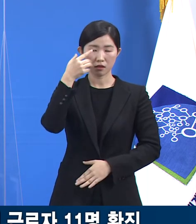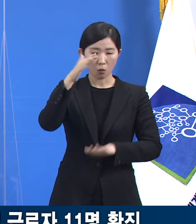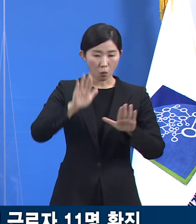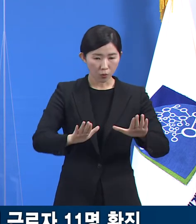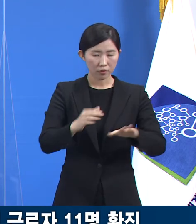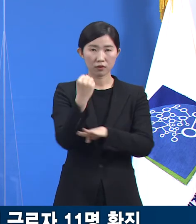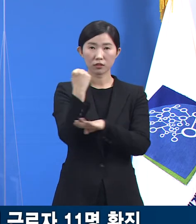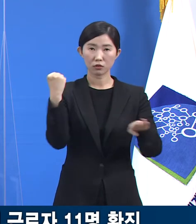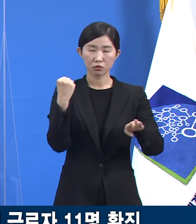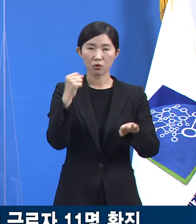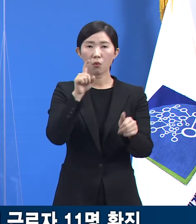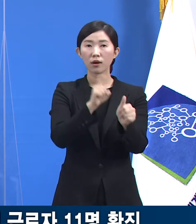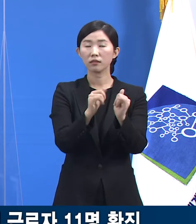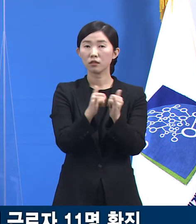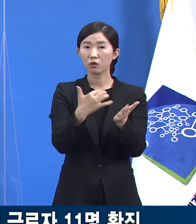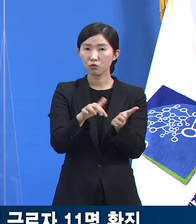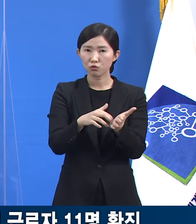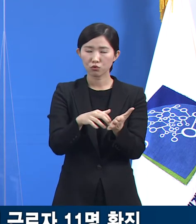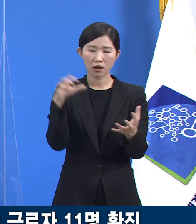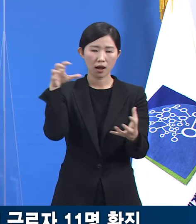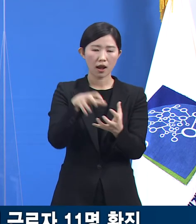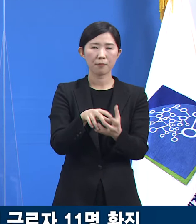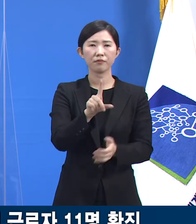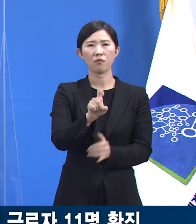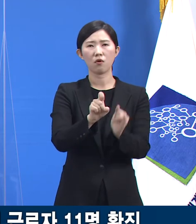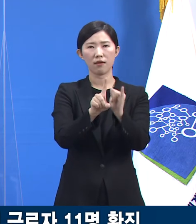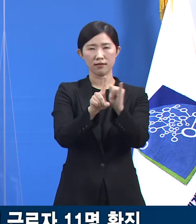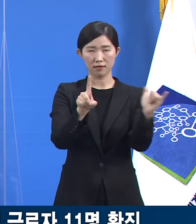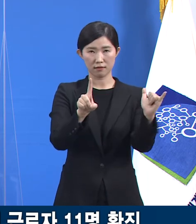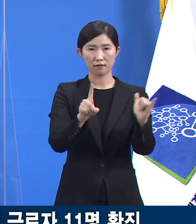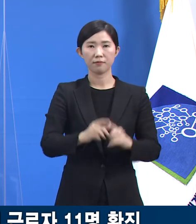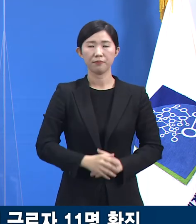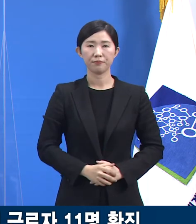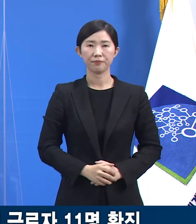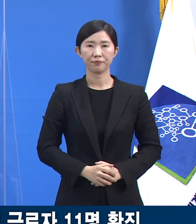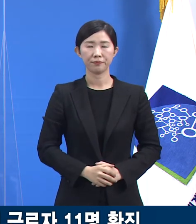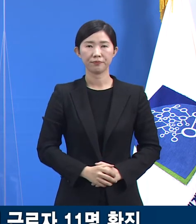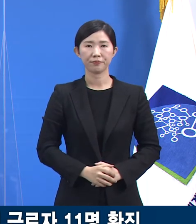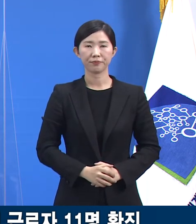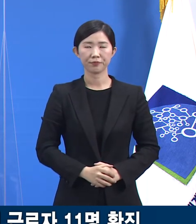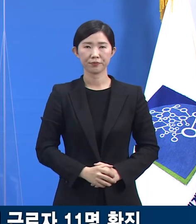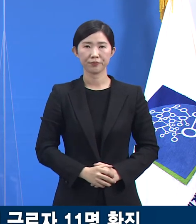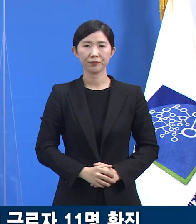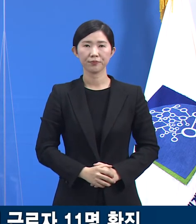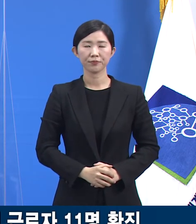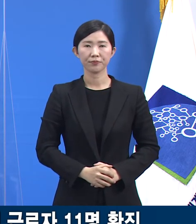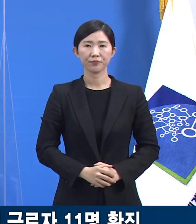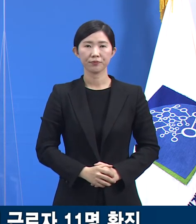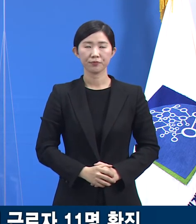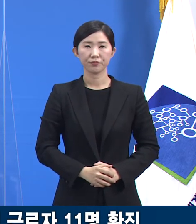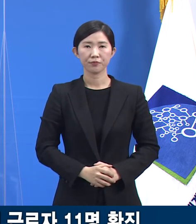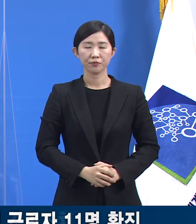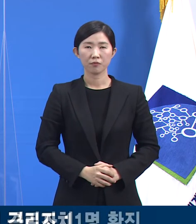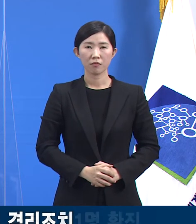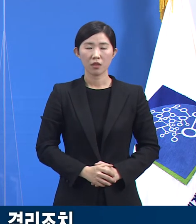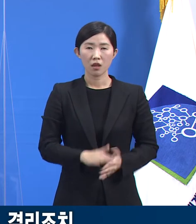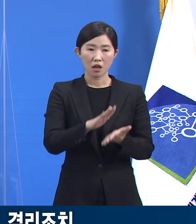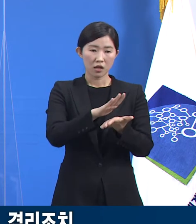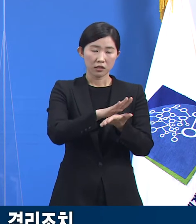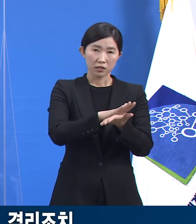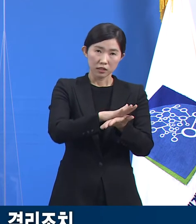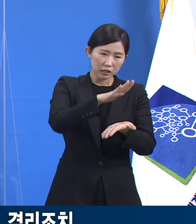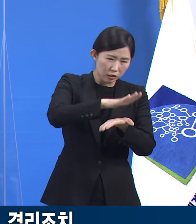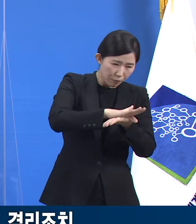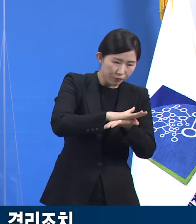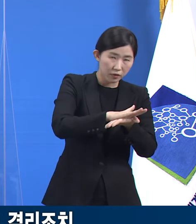0시 기준 확진자는 총 11명으로 확인되었습니다. 이 공장에서의 확진자 11명은